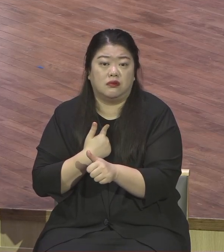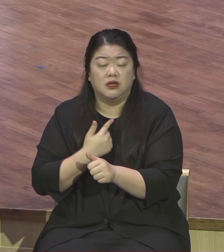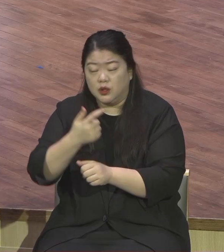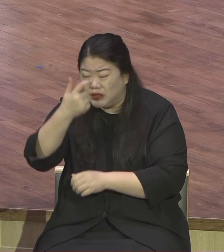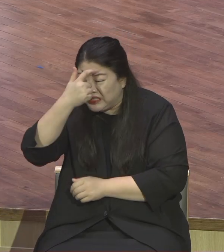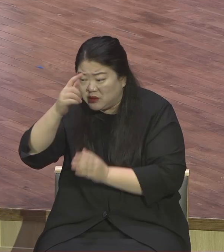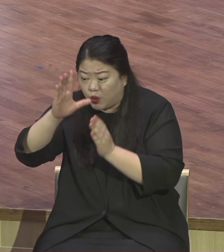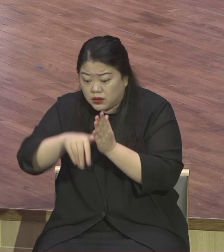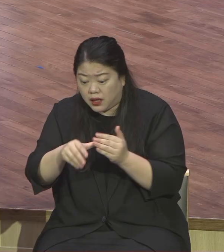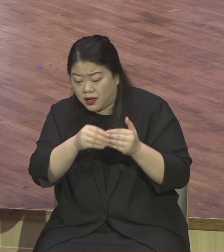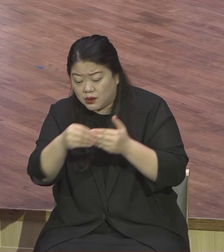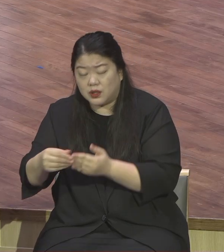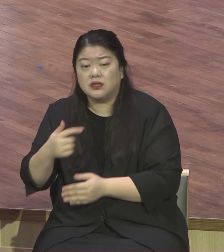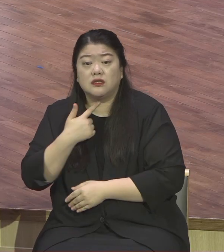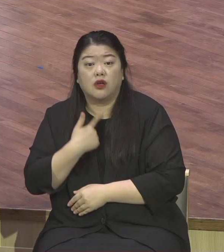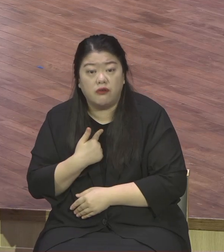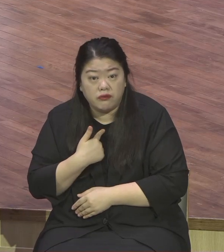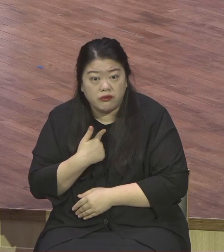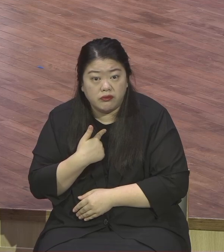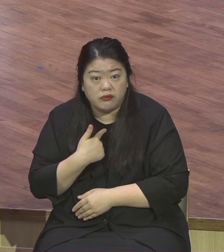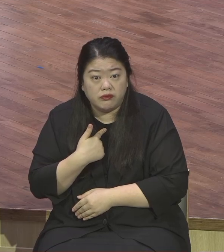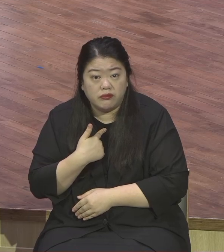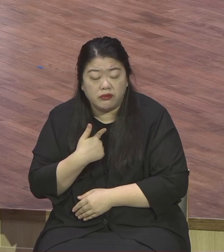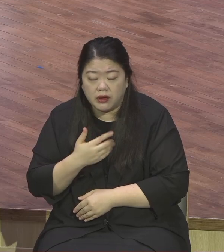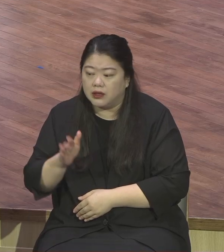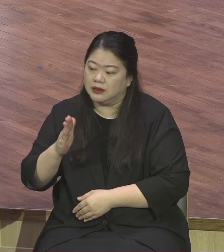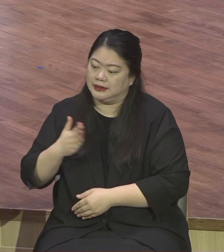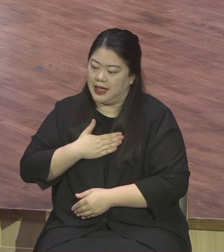그렇게 자신만만하게 맹세했는데